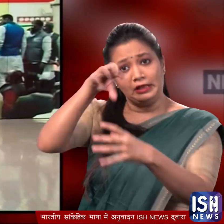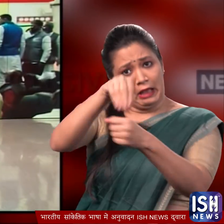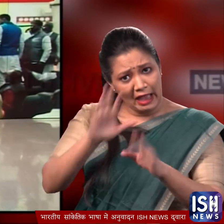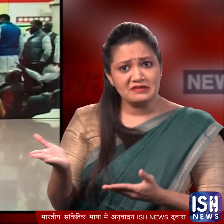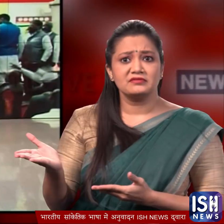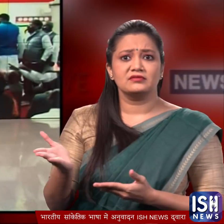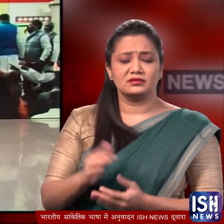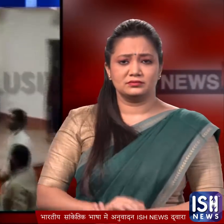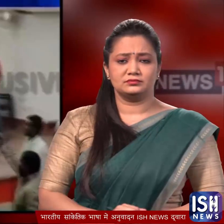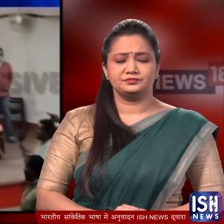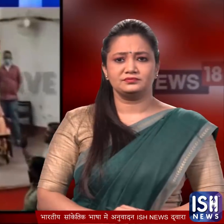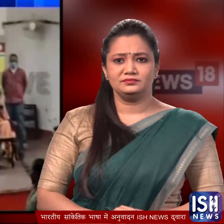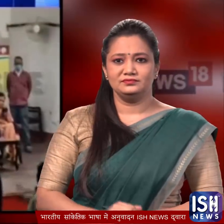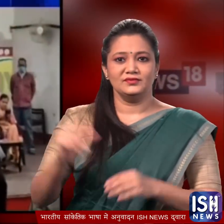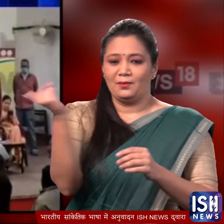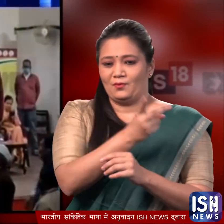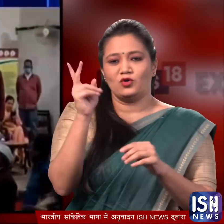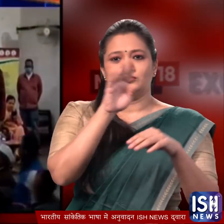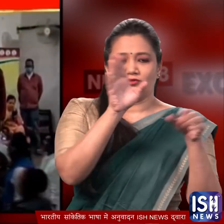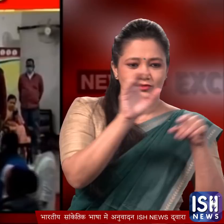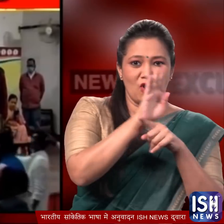सामने हुए जहां पार्टी के दो